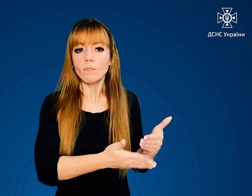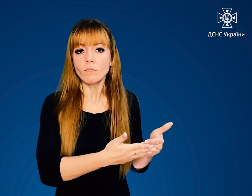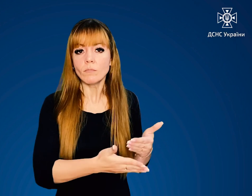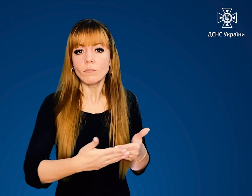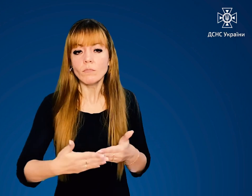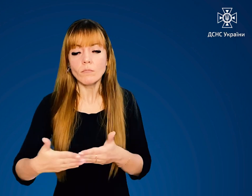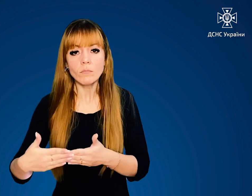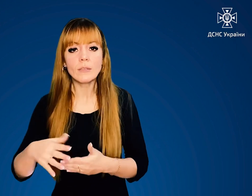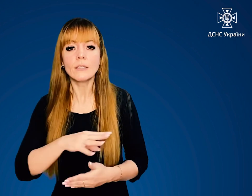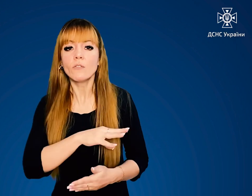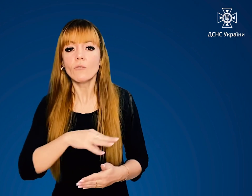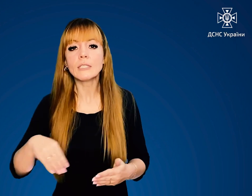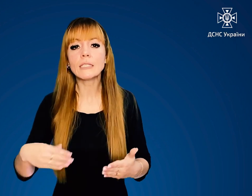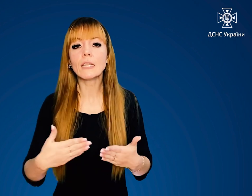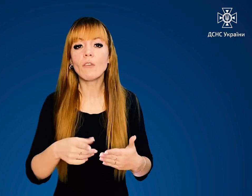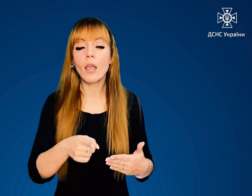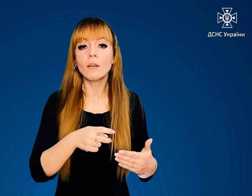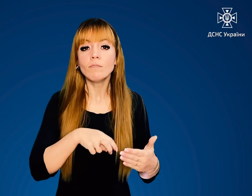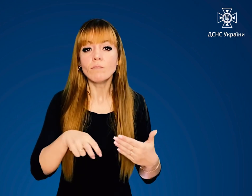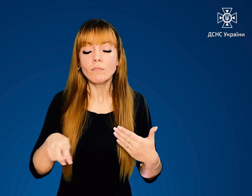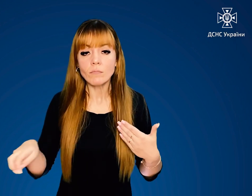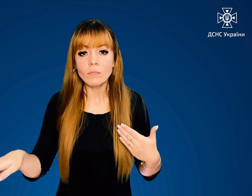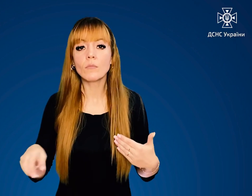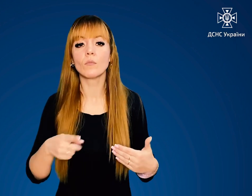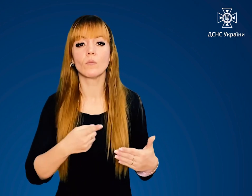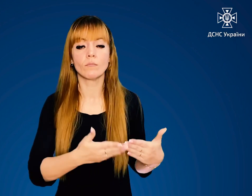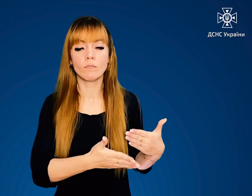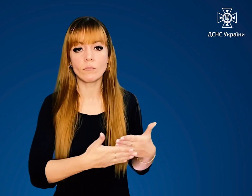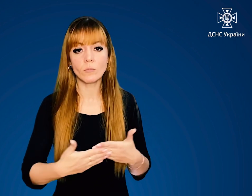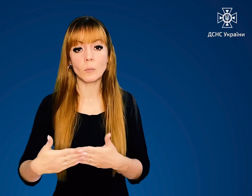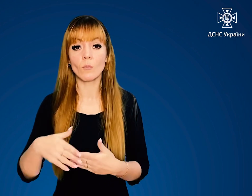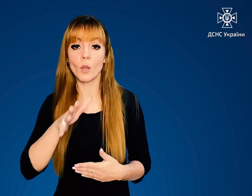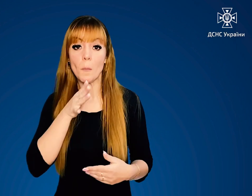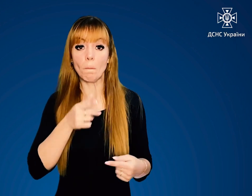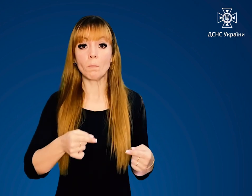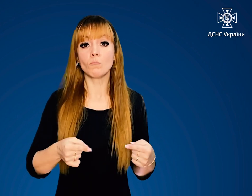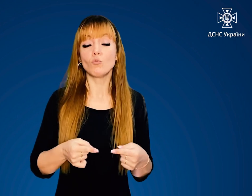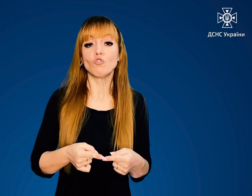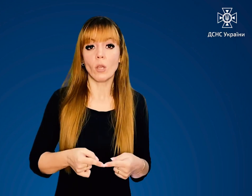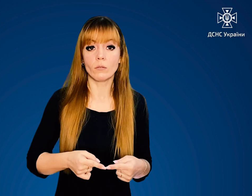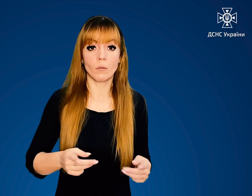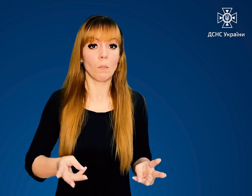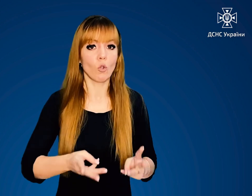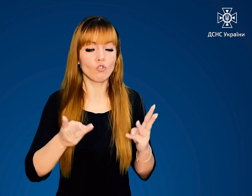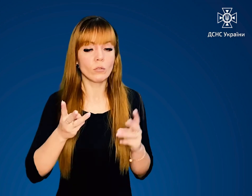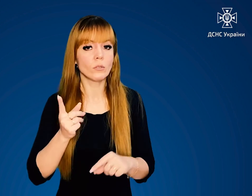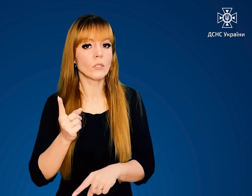собою всі двері. Під час пожежі заборонено користуватися ліфтами.